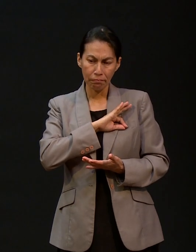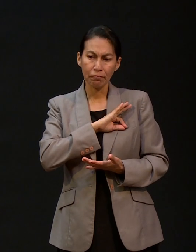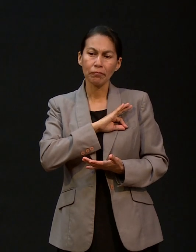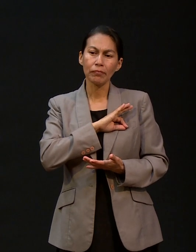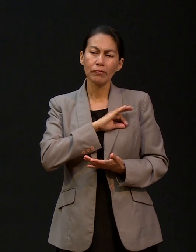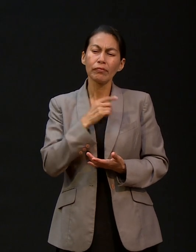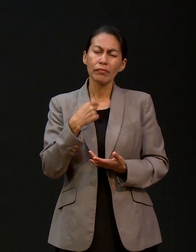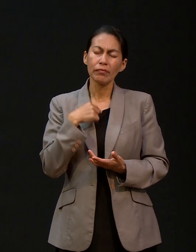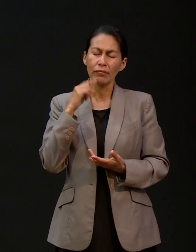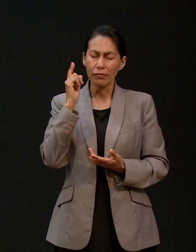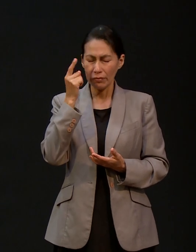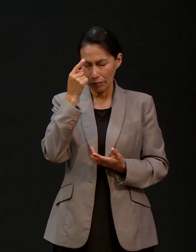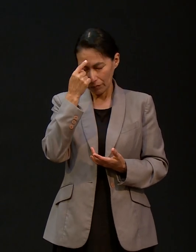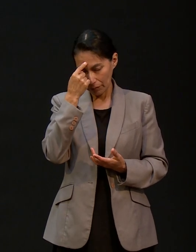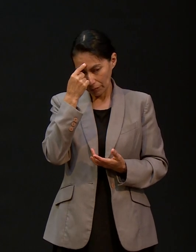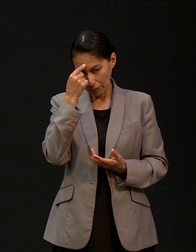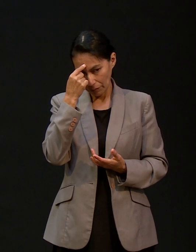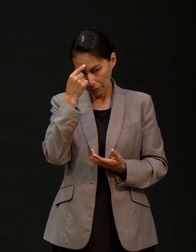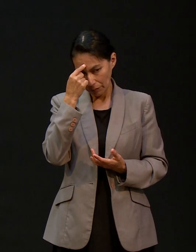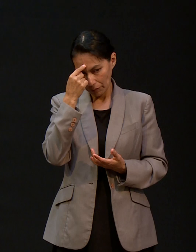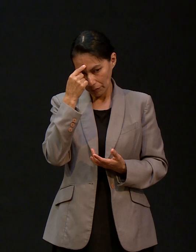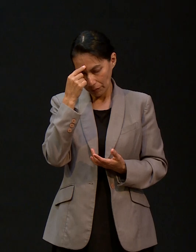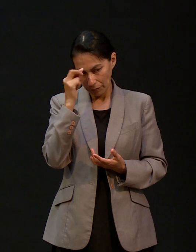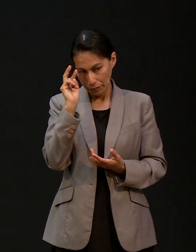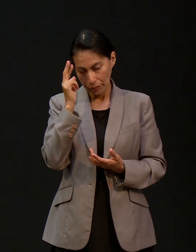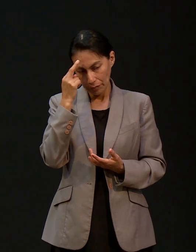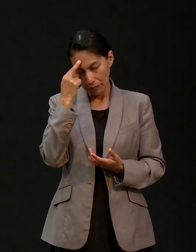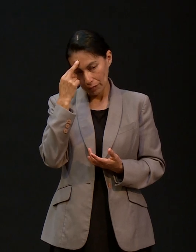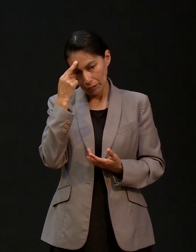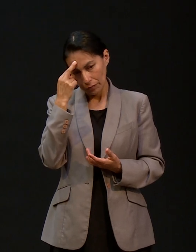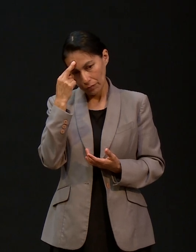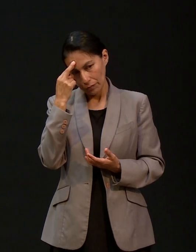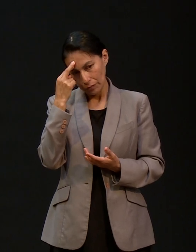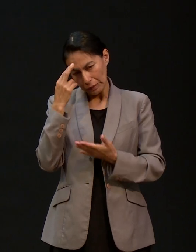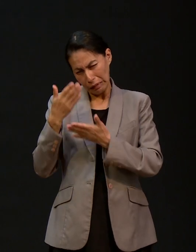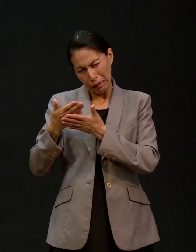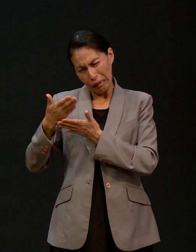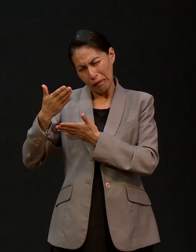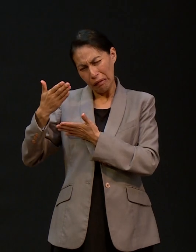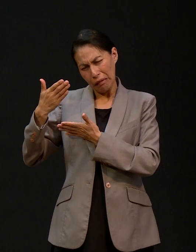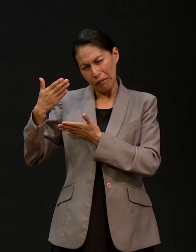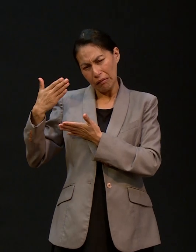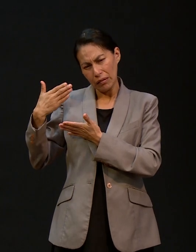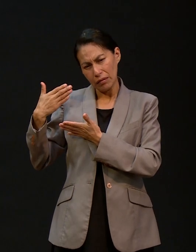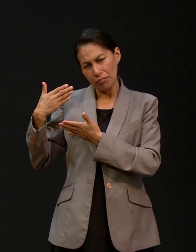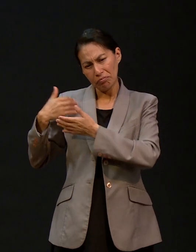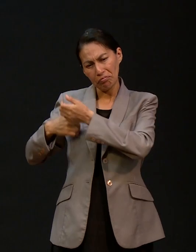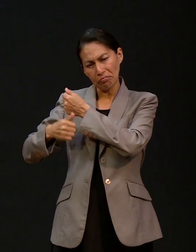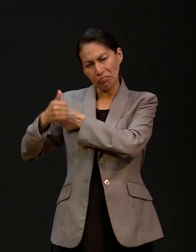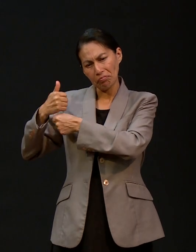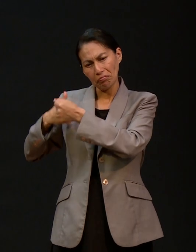nuestra fe, puedo recordar y compartir, por supuesto, en aquellos años